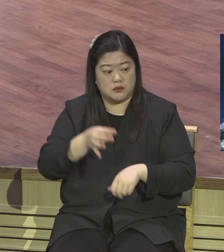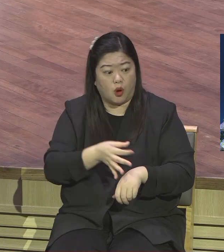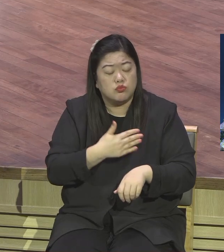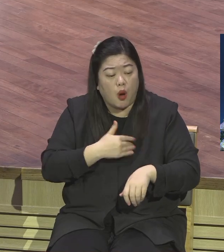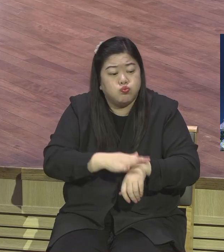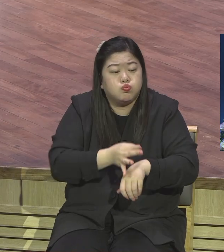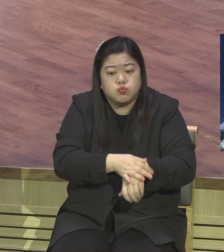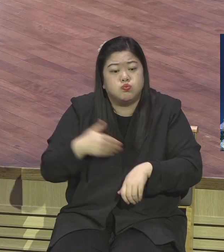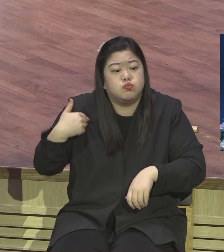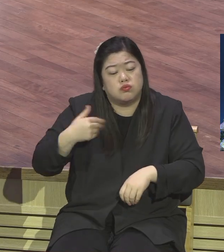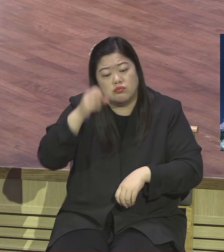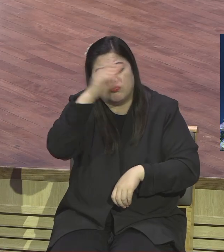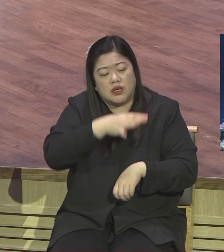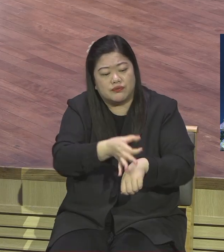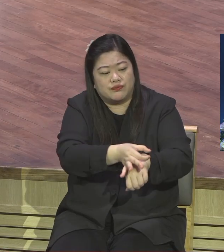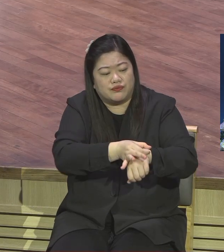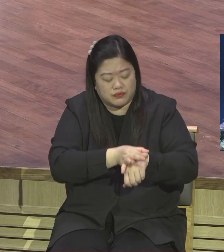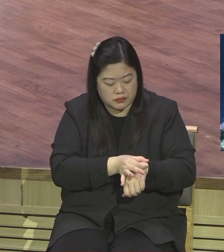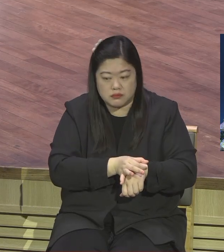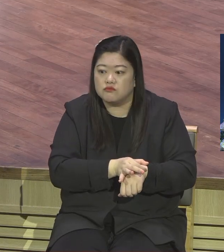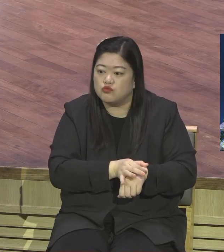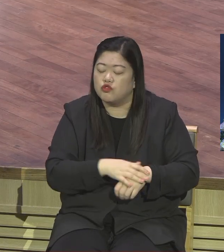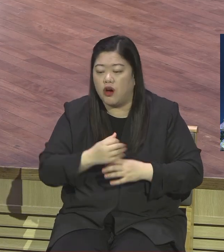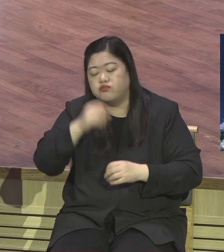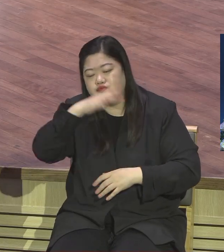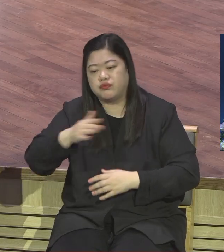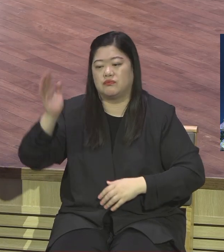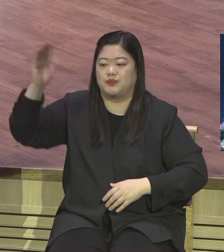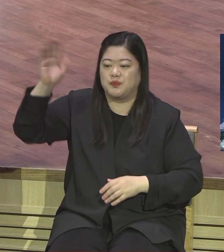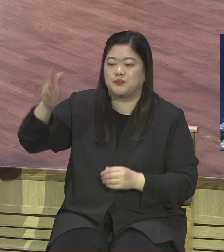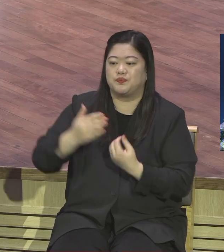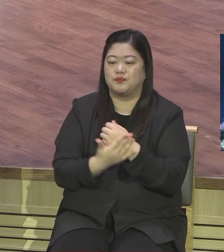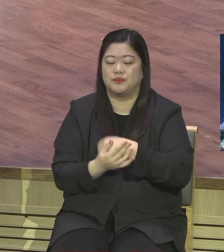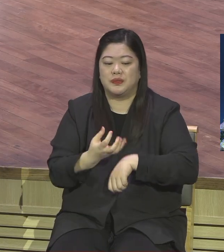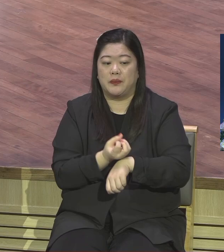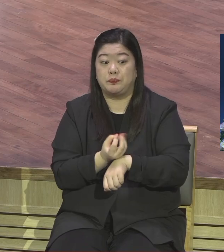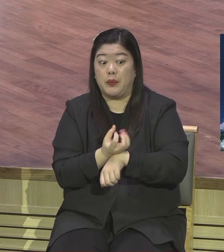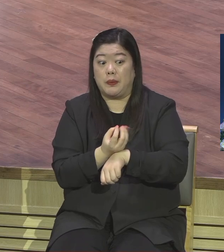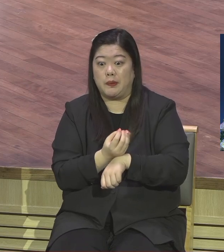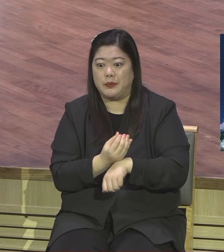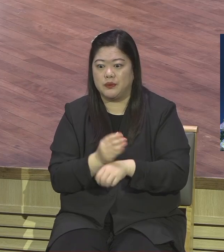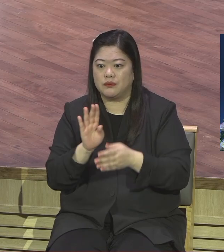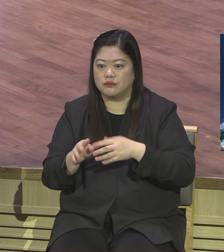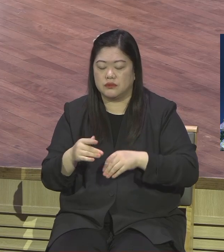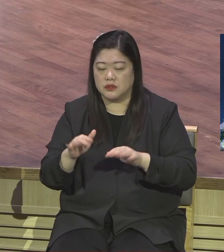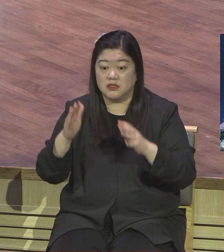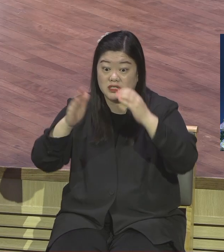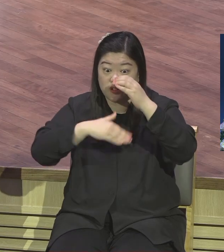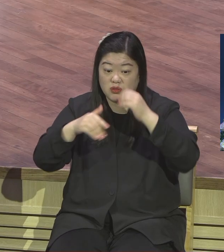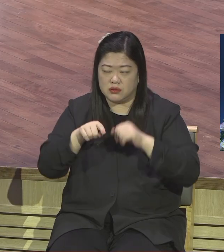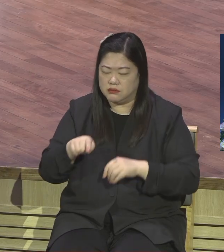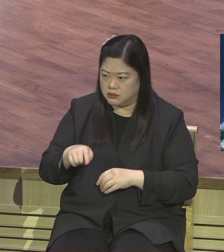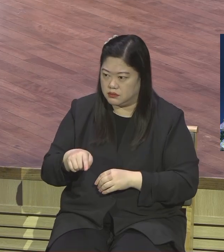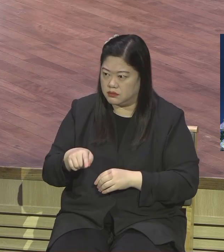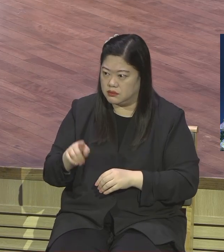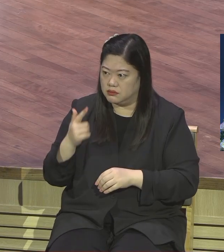누가 줬는데 지금도 선물 받은 거예요 줬는데 그걸 보고 그걸 보고 시험 들고 나갔대요